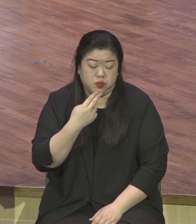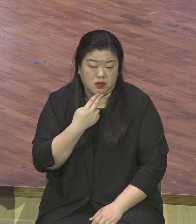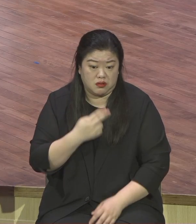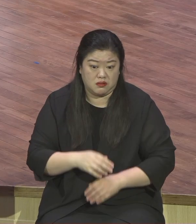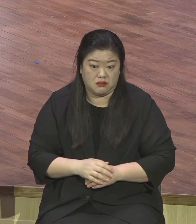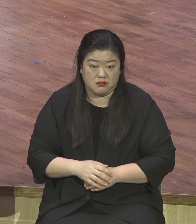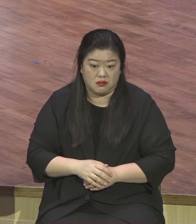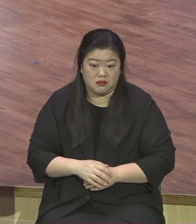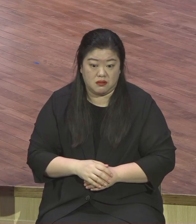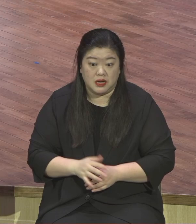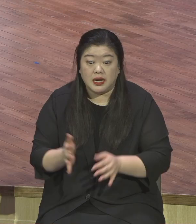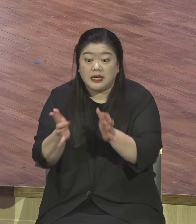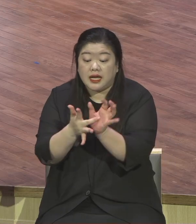그냥 마시면 돼요